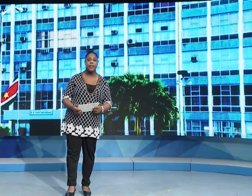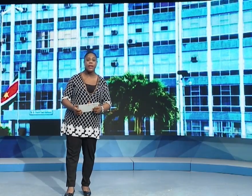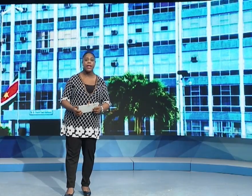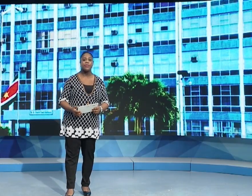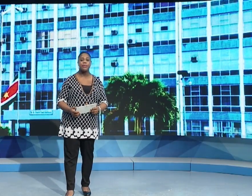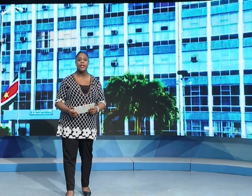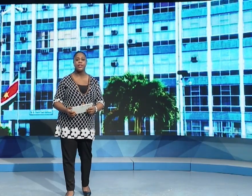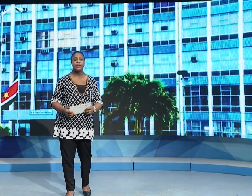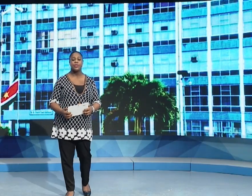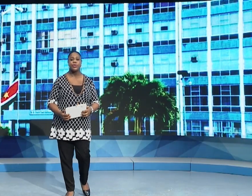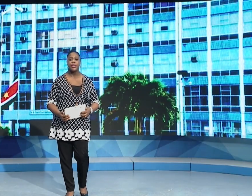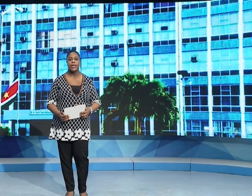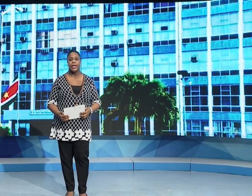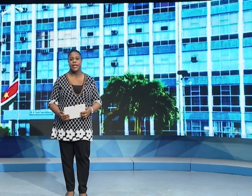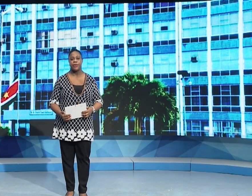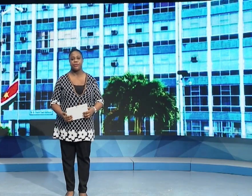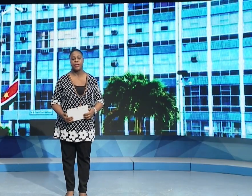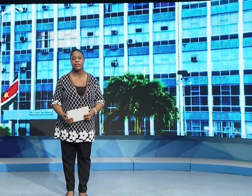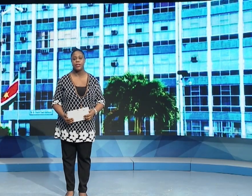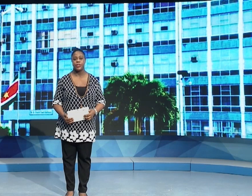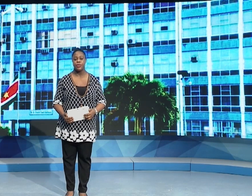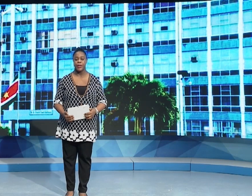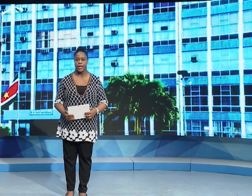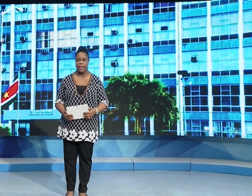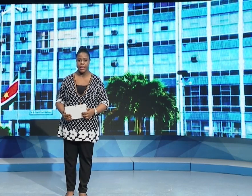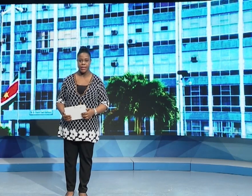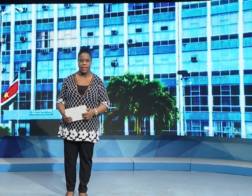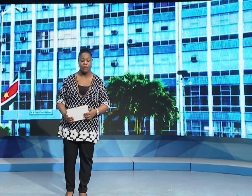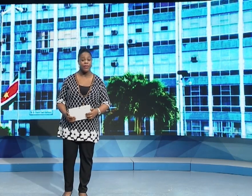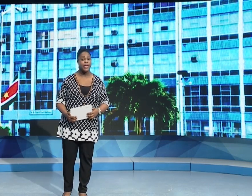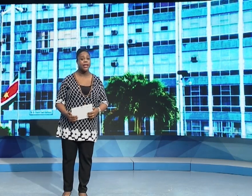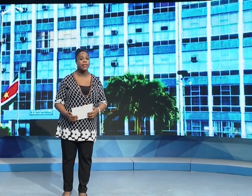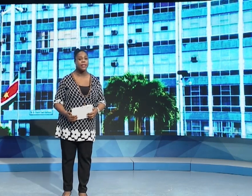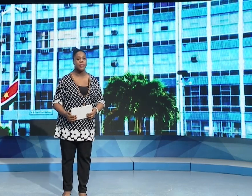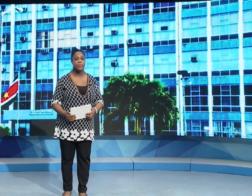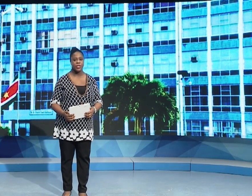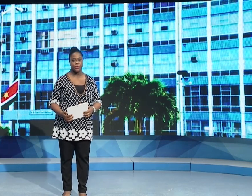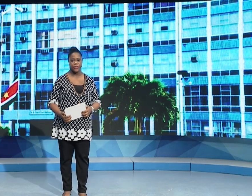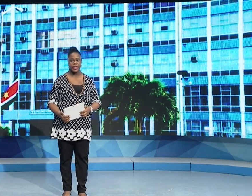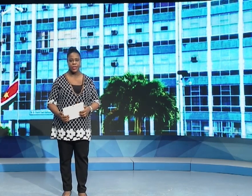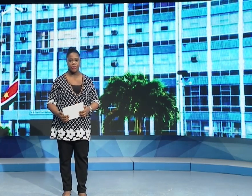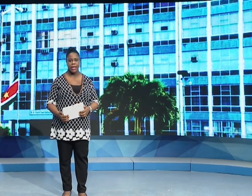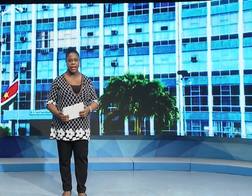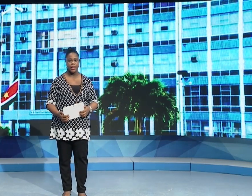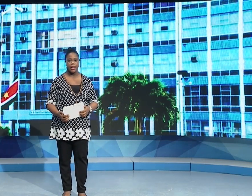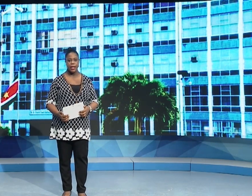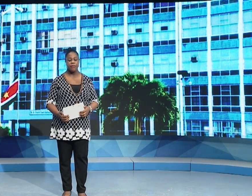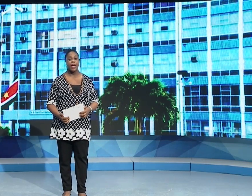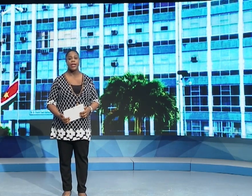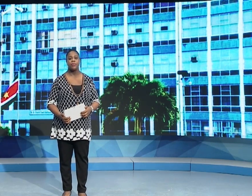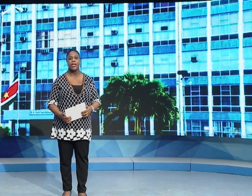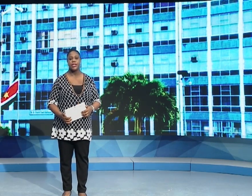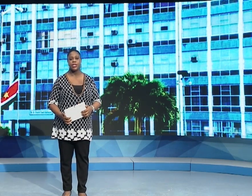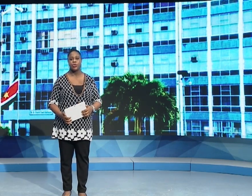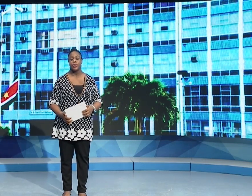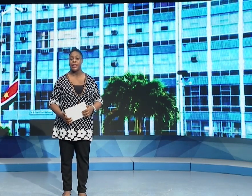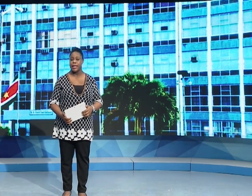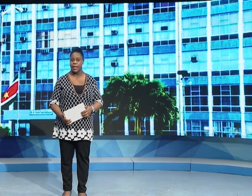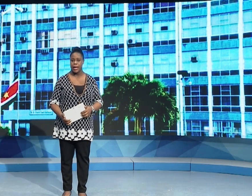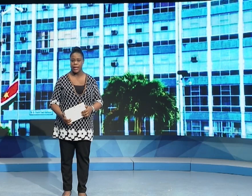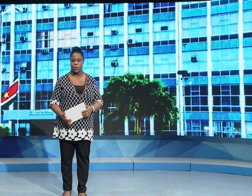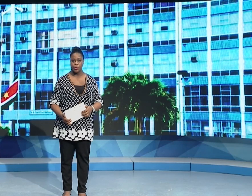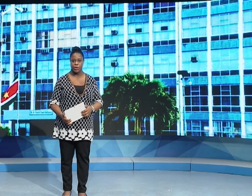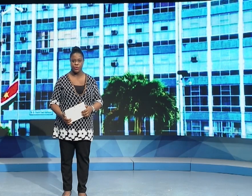De Raad van Ministers onder leiding van de nieuwe regering zal wekelijks een persconferentie beleggen waarin ministers